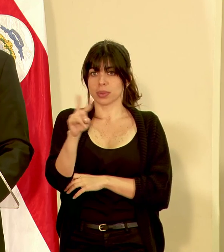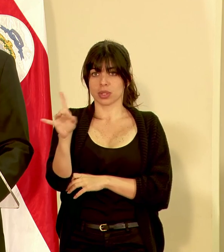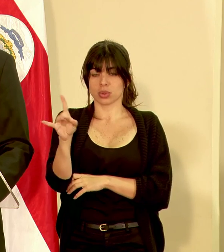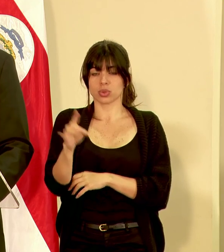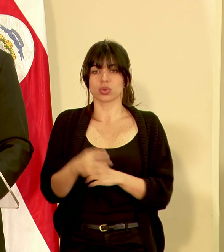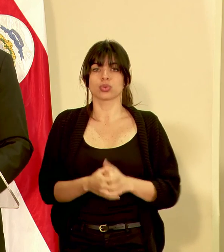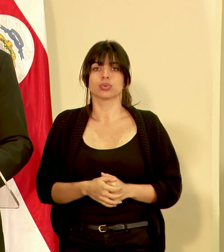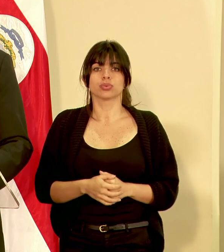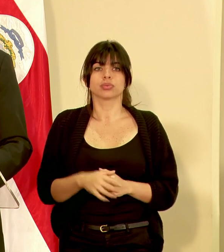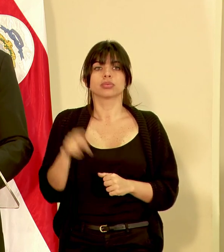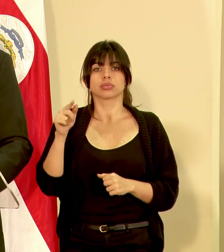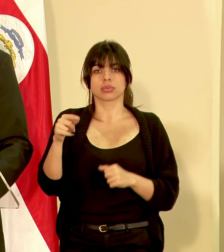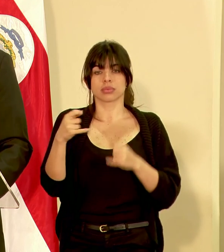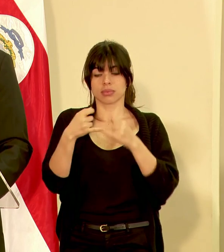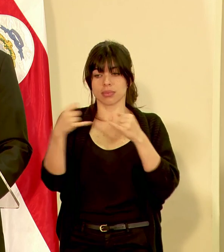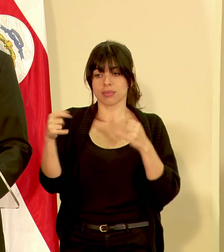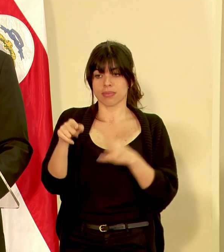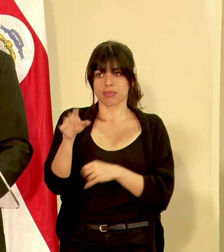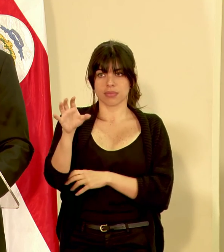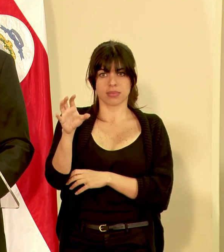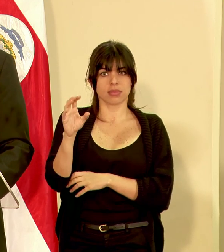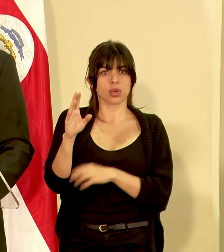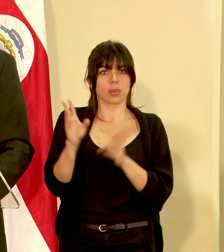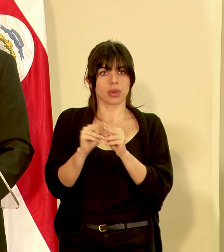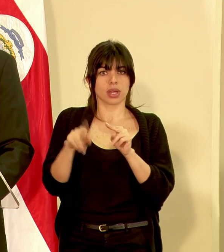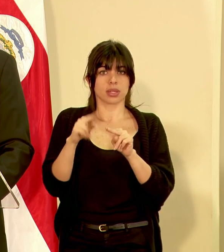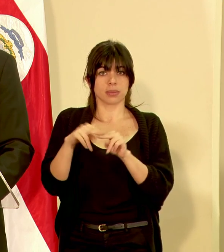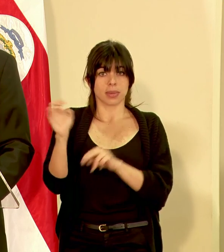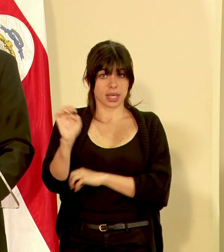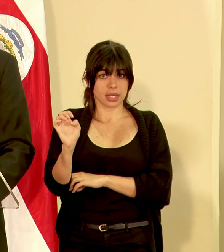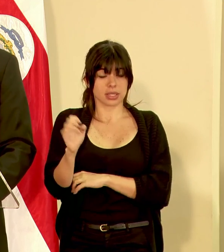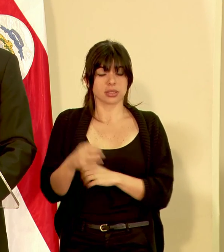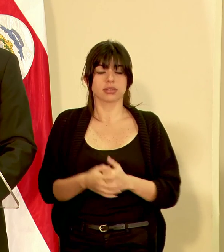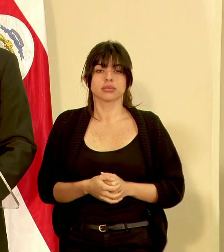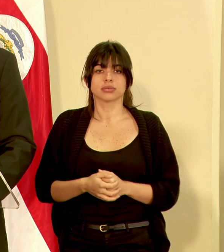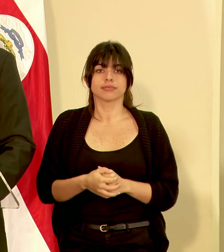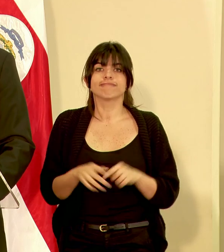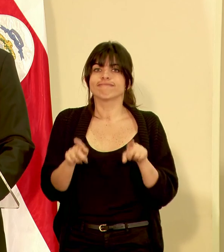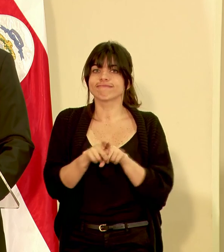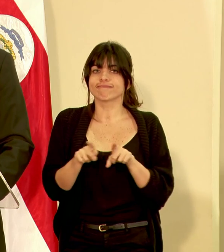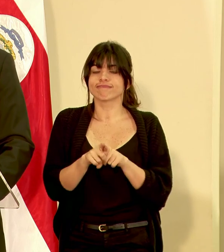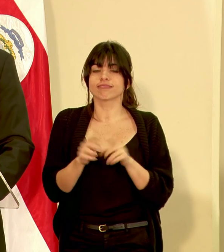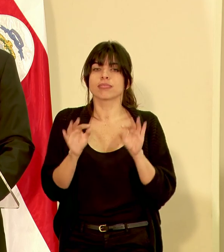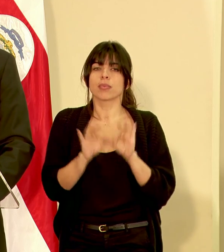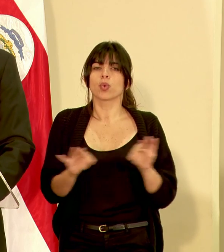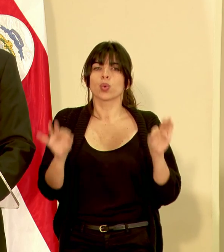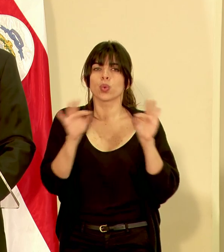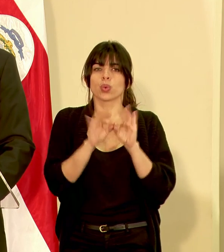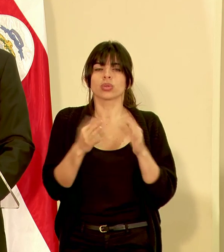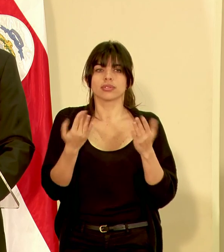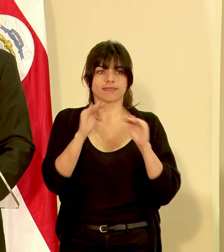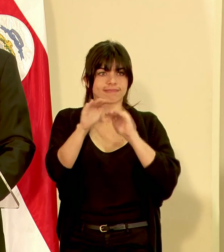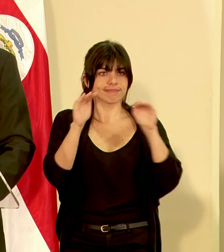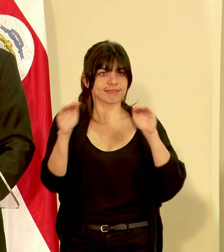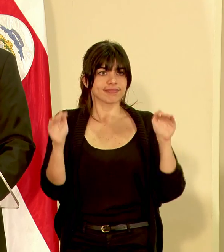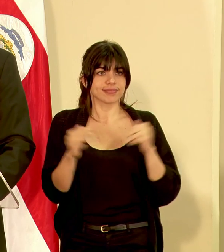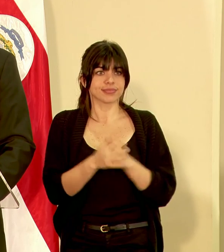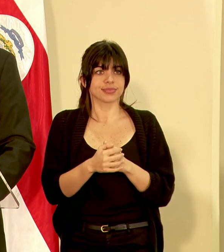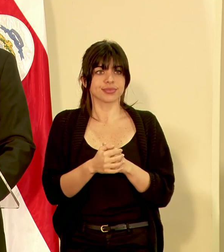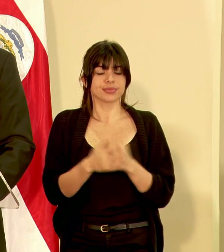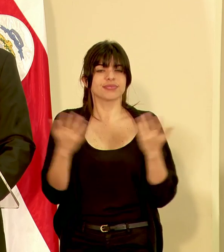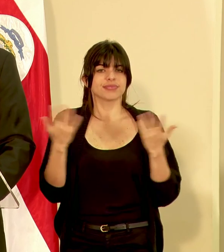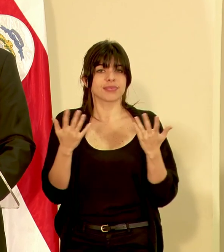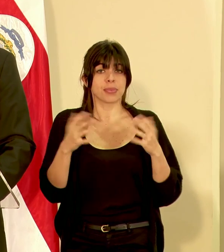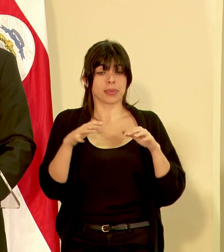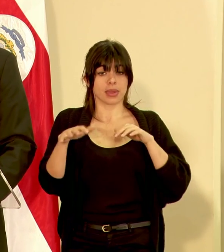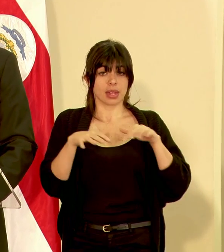que es la línea de la Comisión Nacional de Emergencias. También es importante hacer el llamado a que